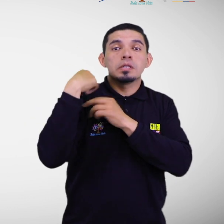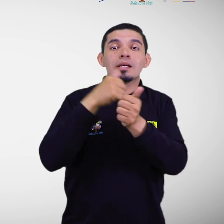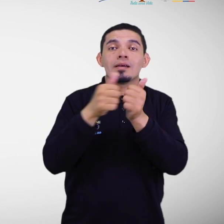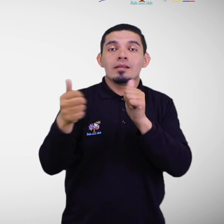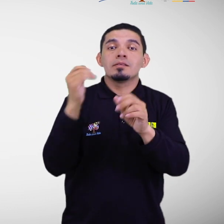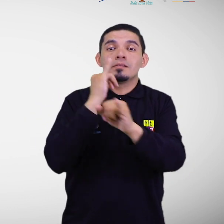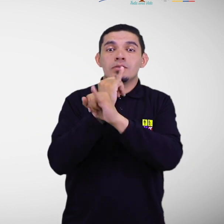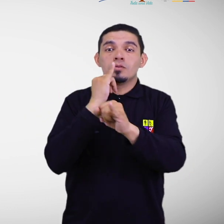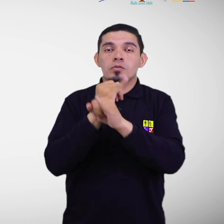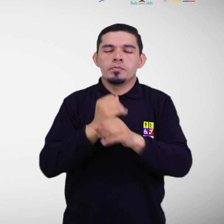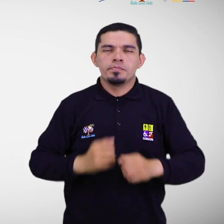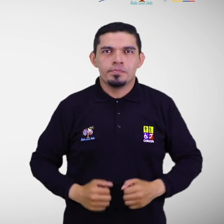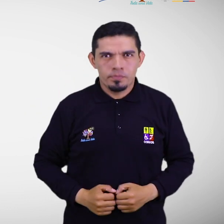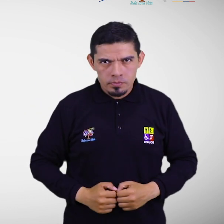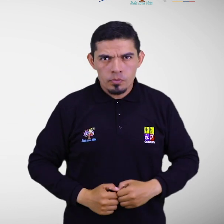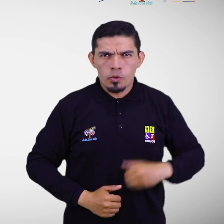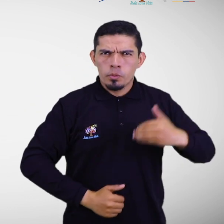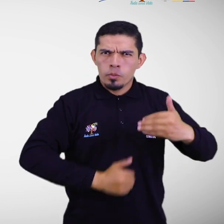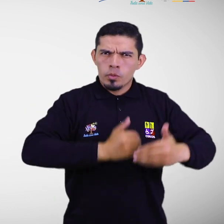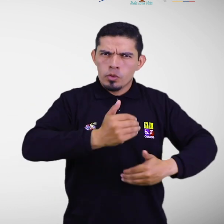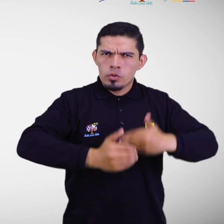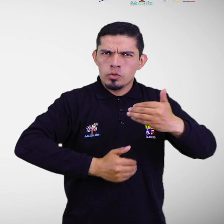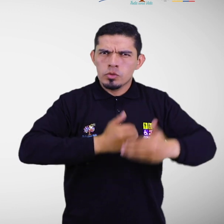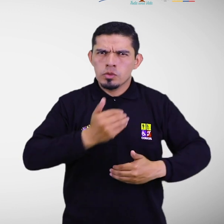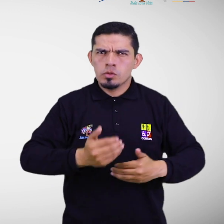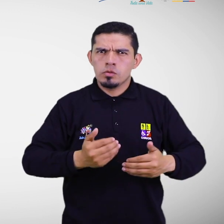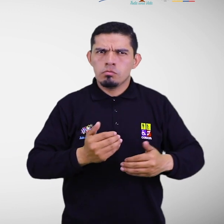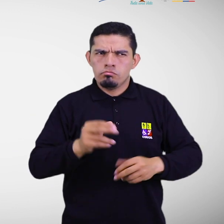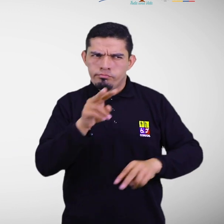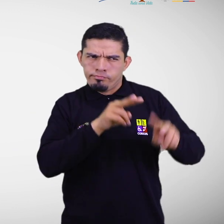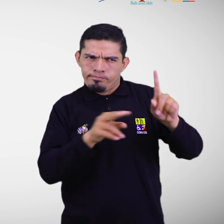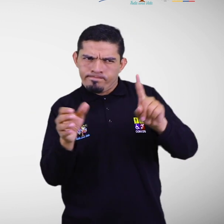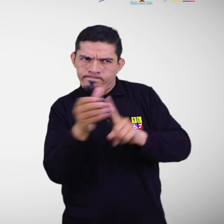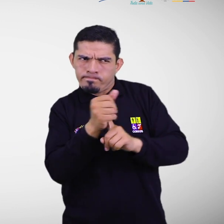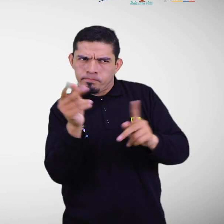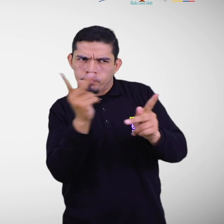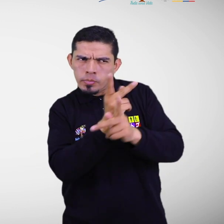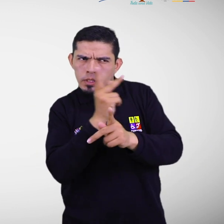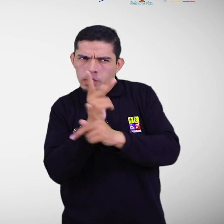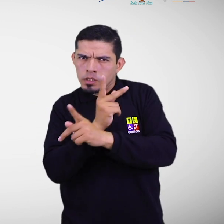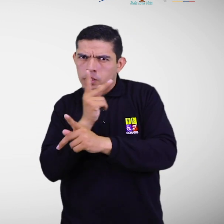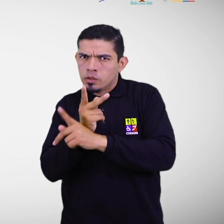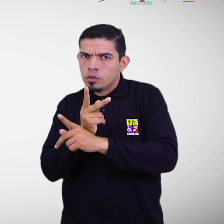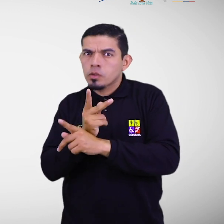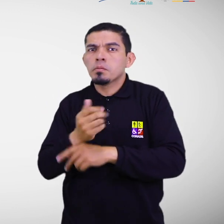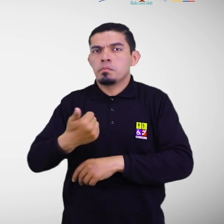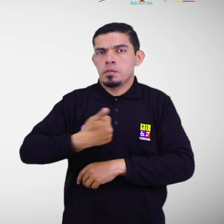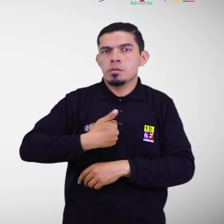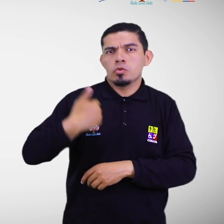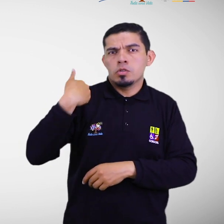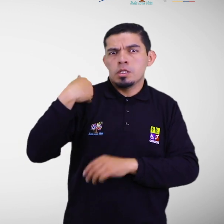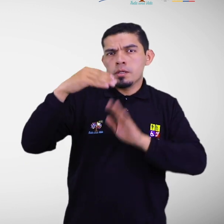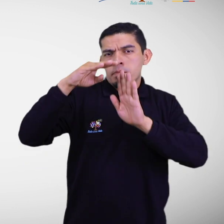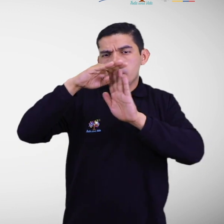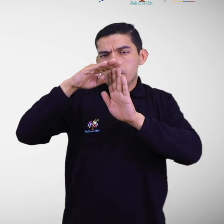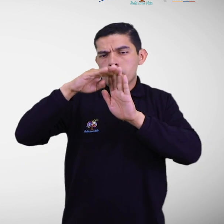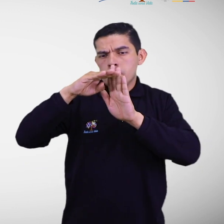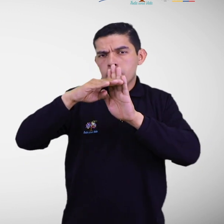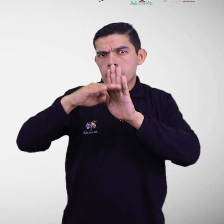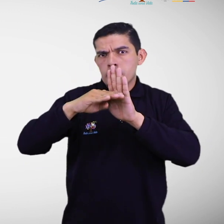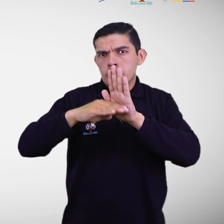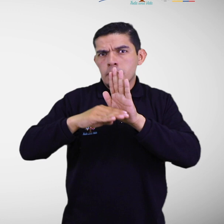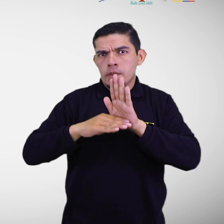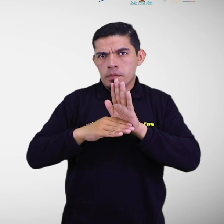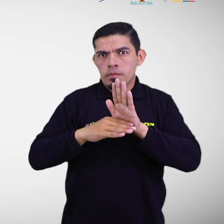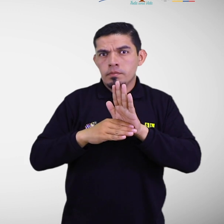Para el proceso de identificación de las amenazas se debe considerar el catálogo de eventos peligrosos que se encuentra en el siguiente